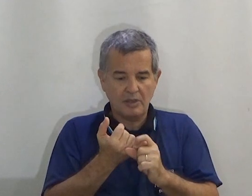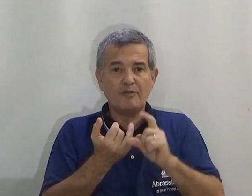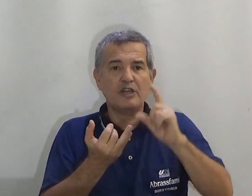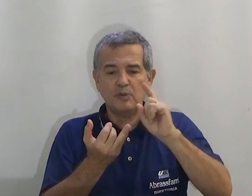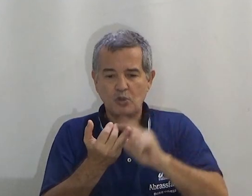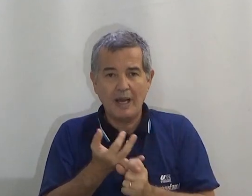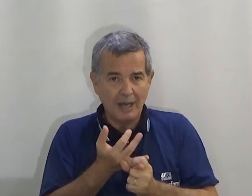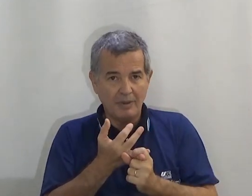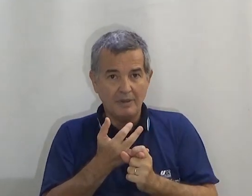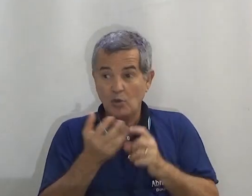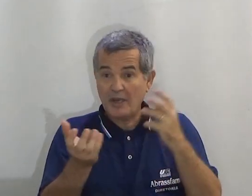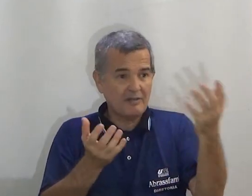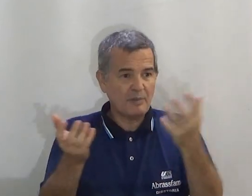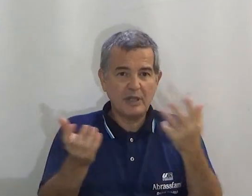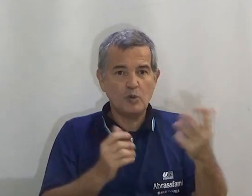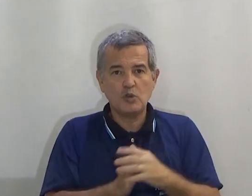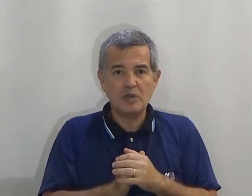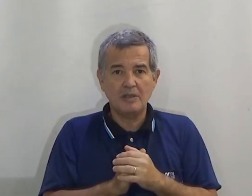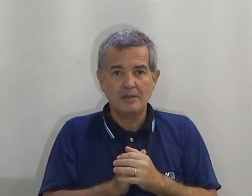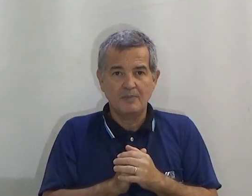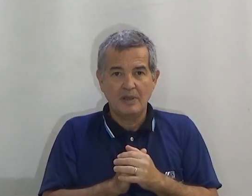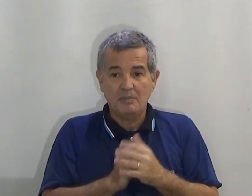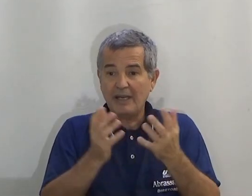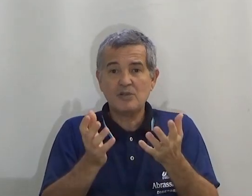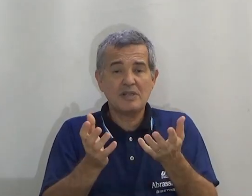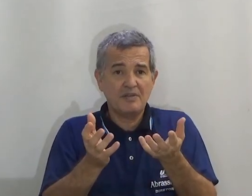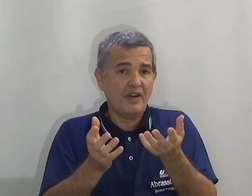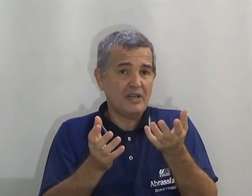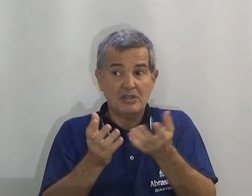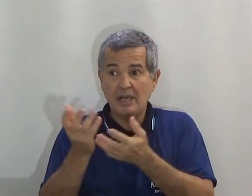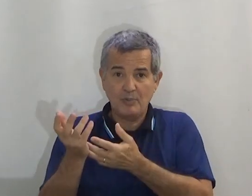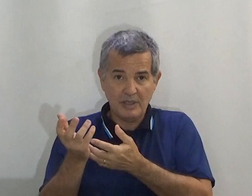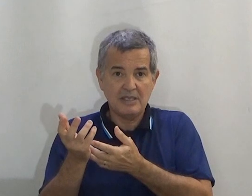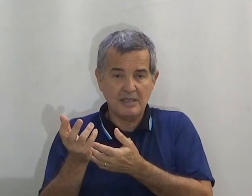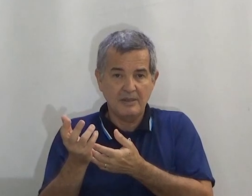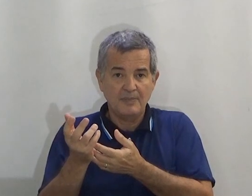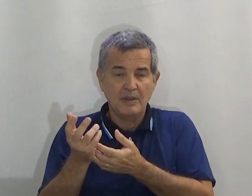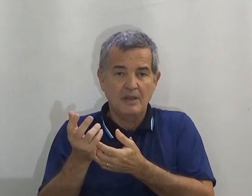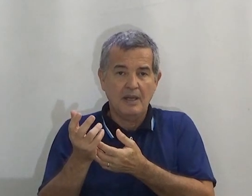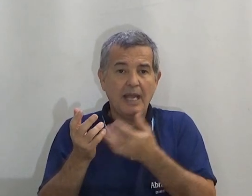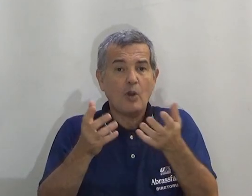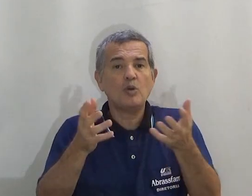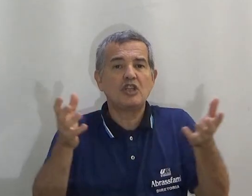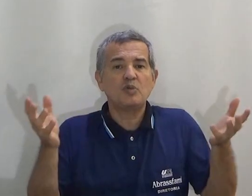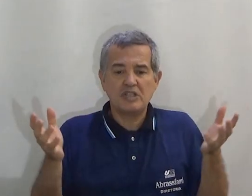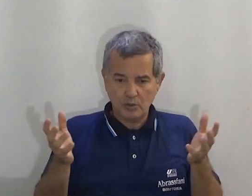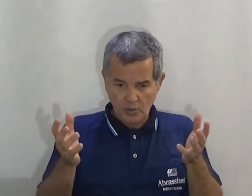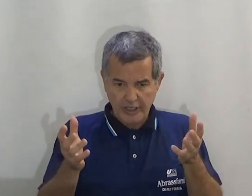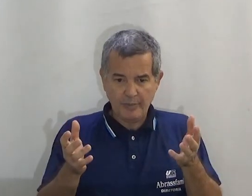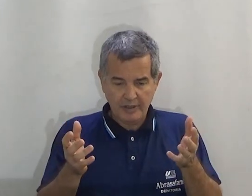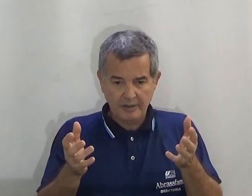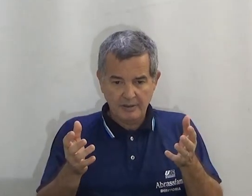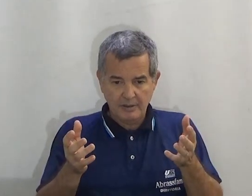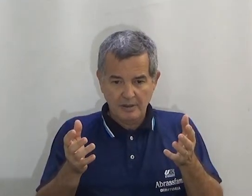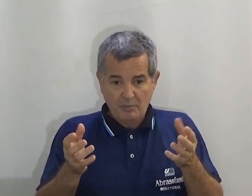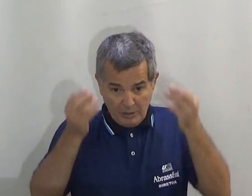tiro. Quem foi que puxou a arma. Como é que ele vai poder construir. Para isso que se faz. Na polícia. A reconstituição do